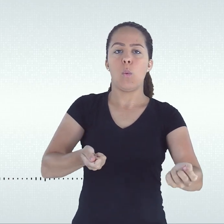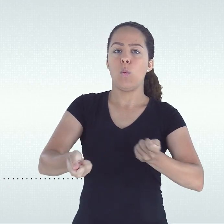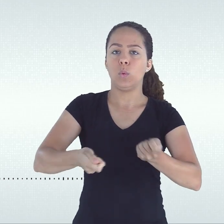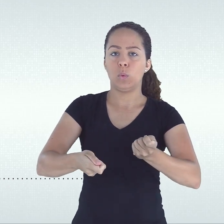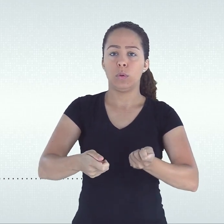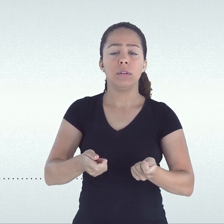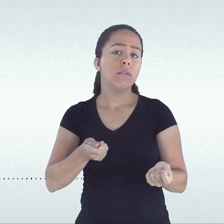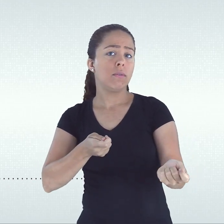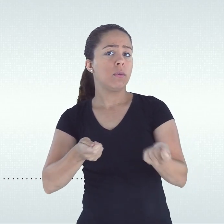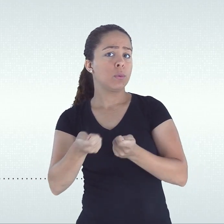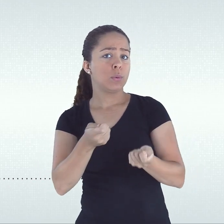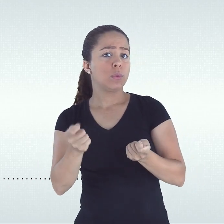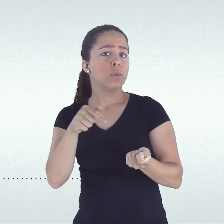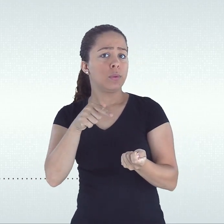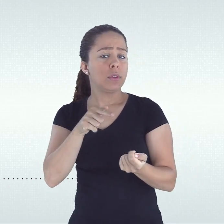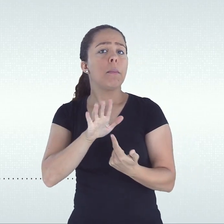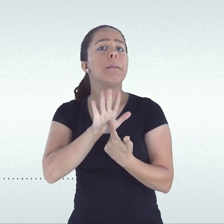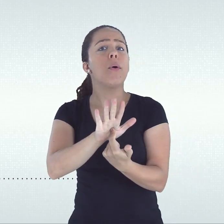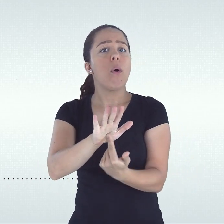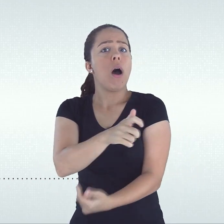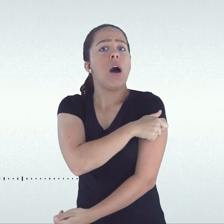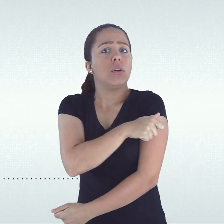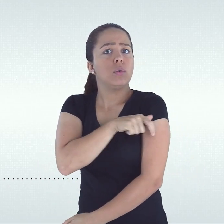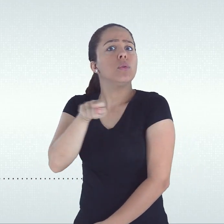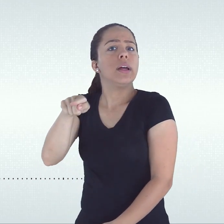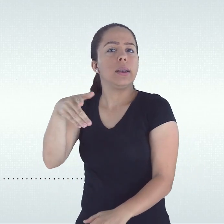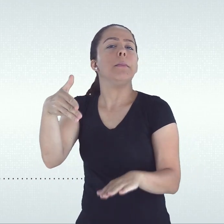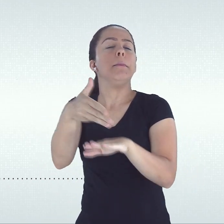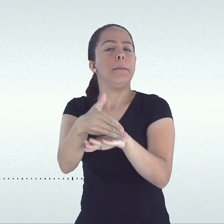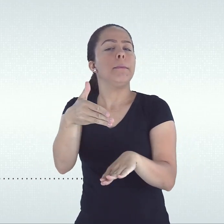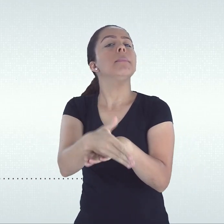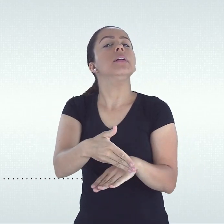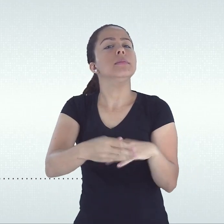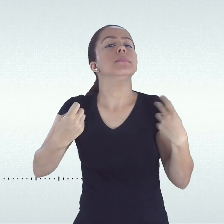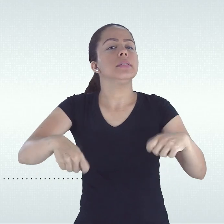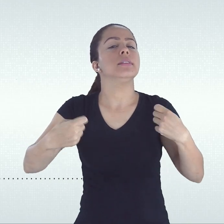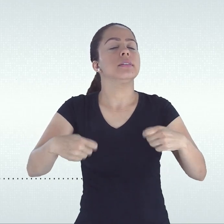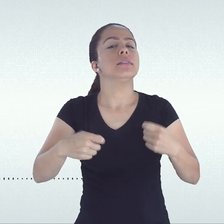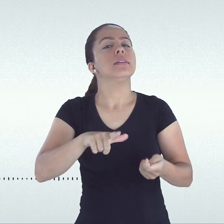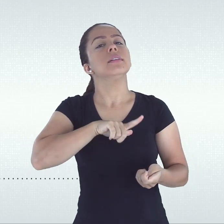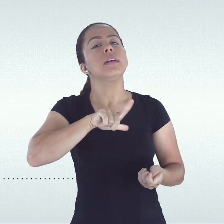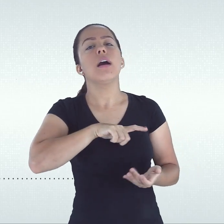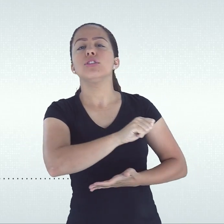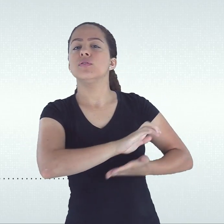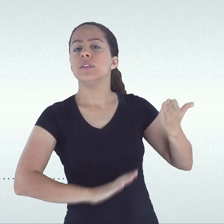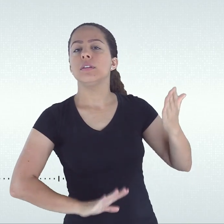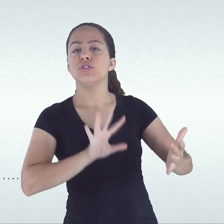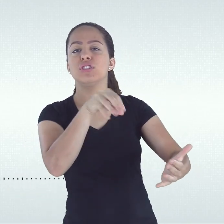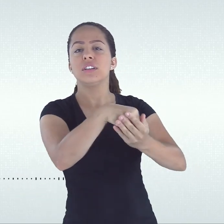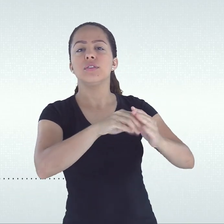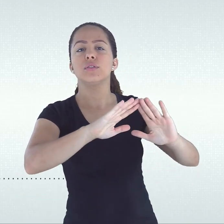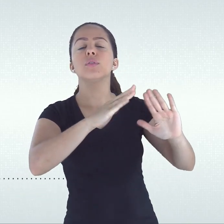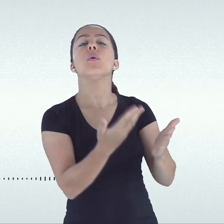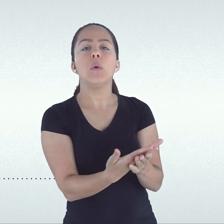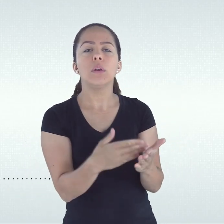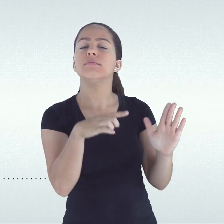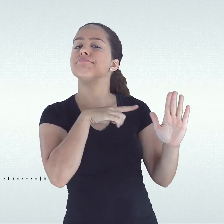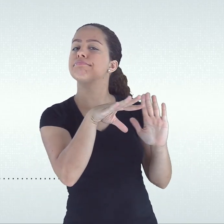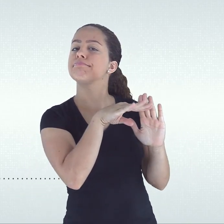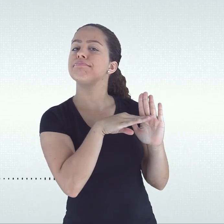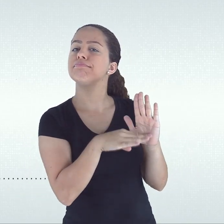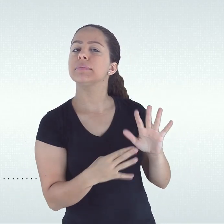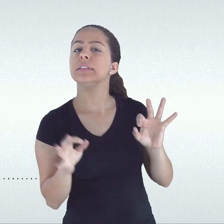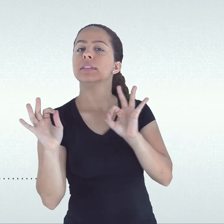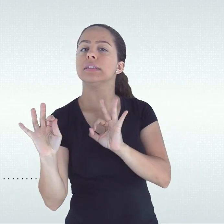O controle da frequência contabiliza a presença do aluno nas atividades escolares programadas, das quais está